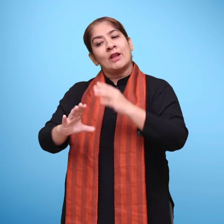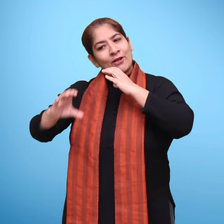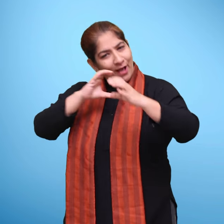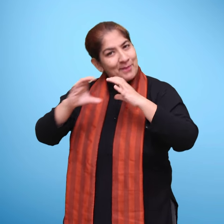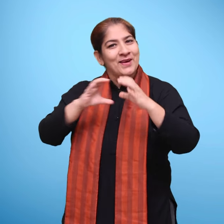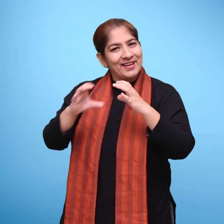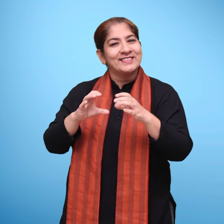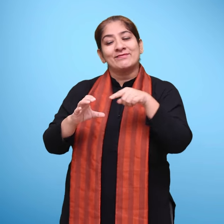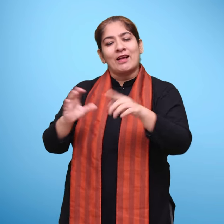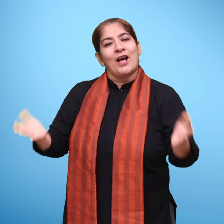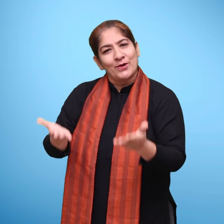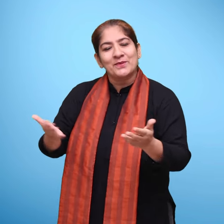समवाद में शामिल हूँ